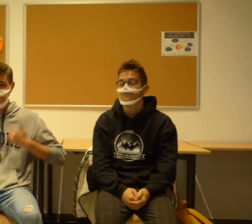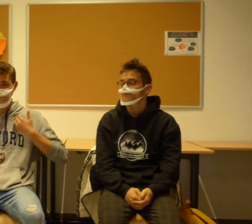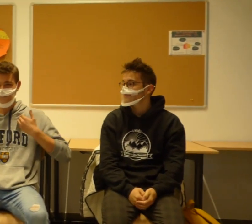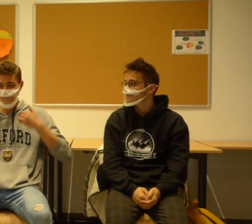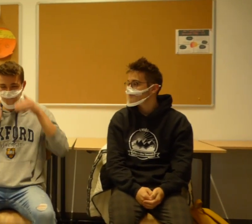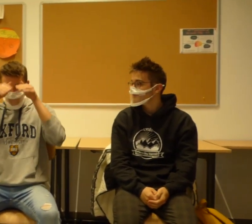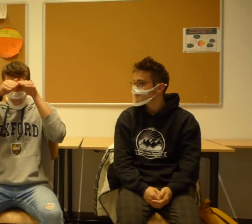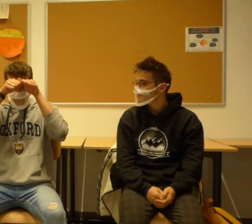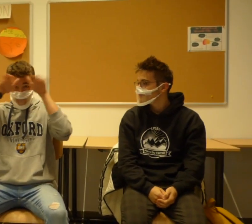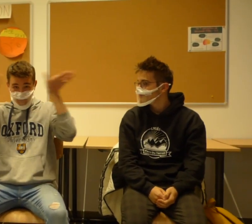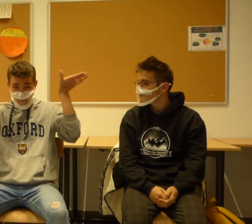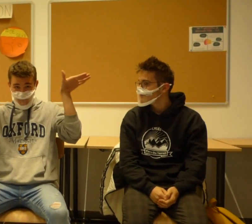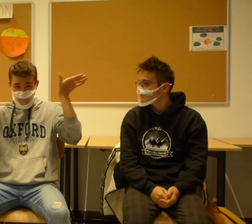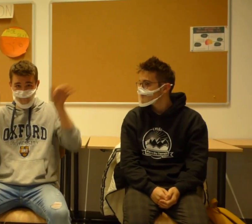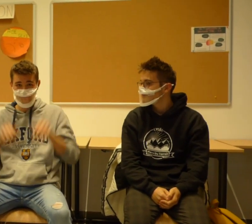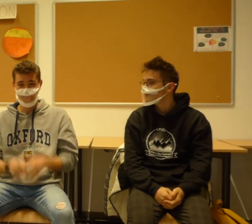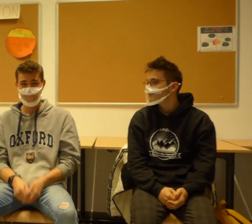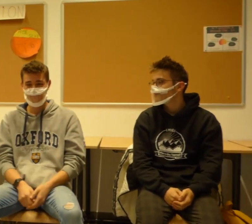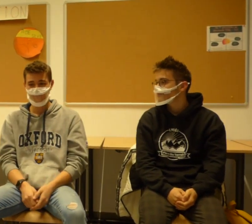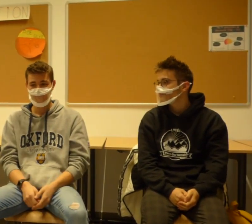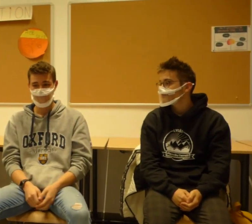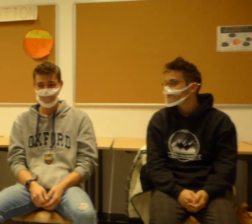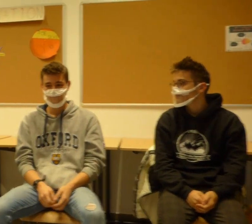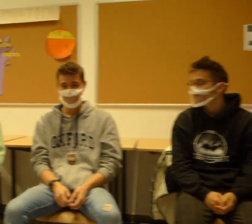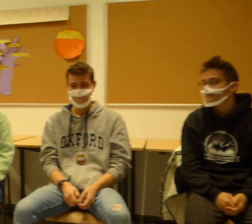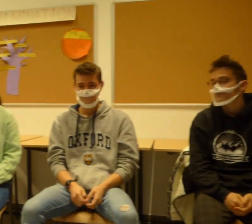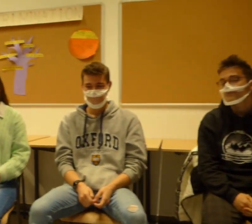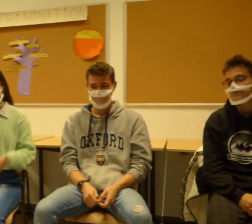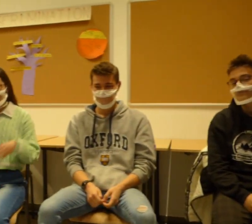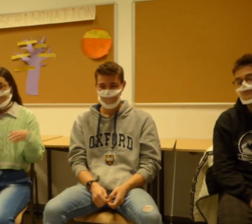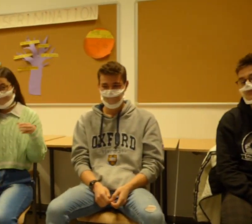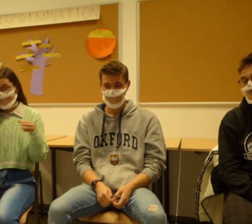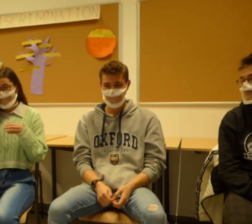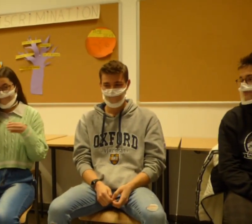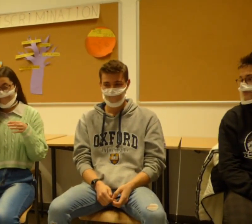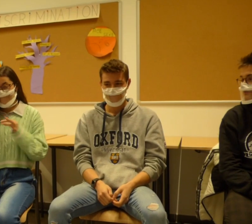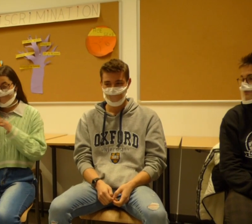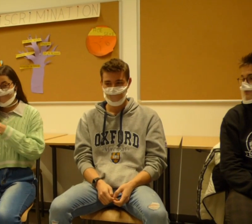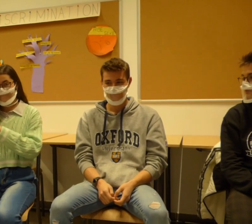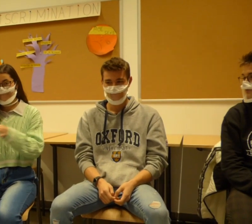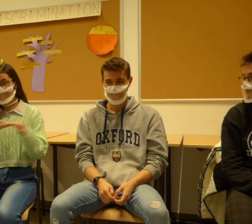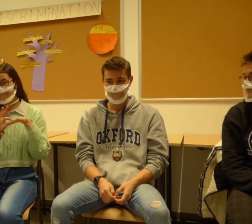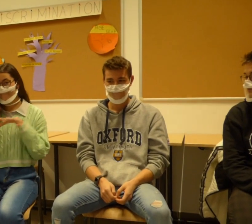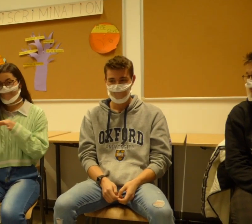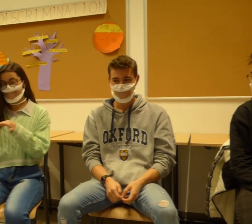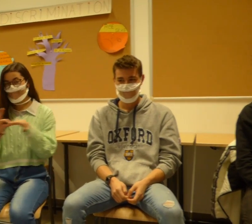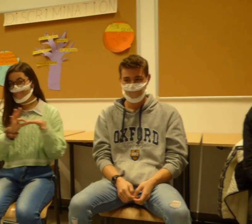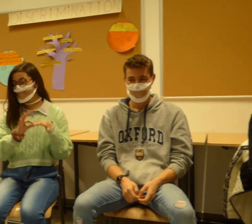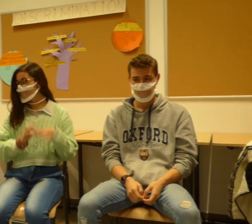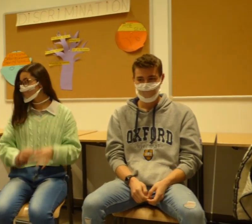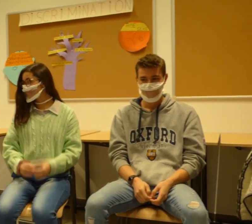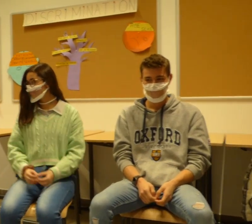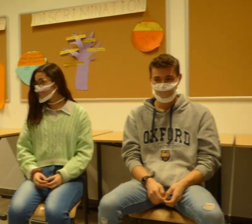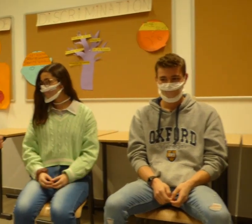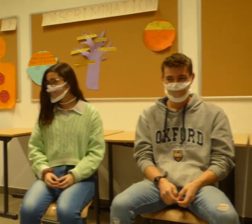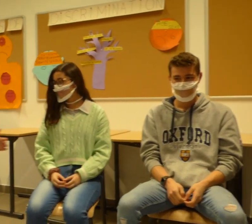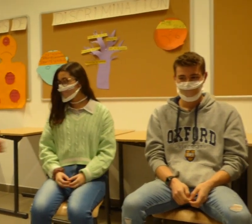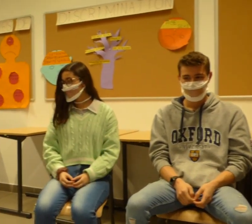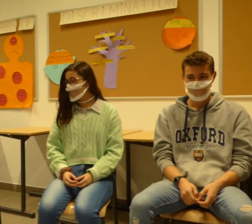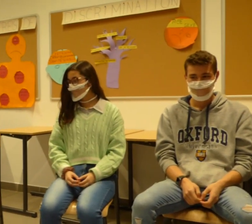La langue des signes nous apporte une ouverture sur l'handicap. Nous sommes un petit groupe soudé. Nous avons